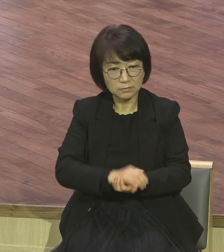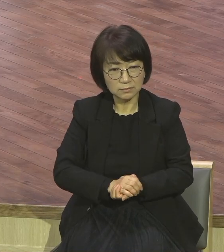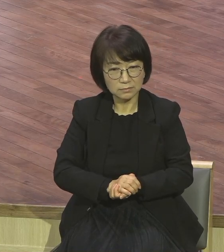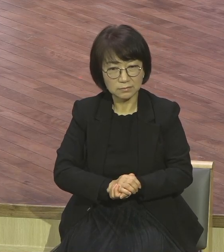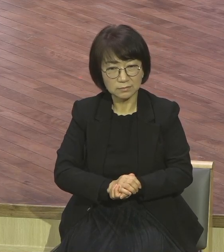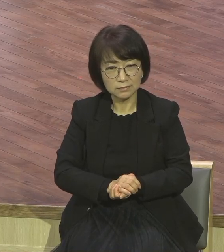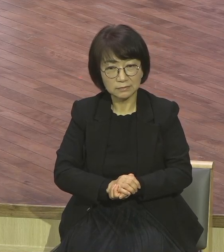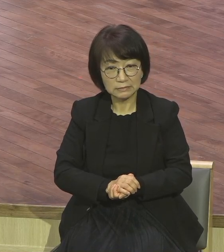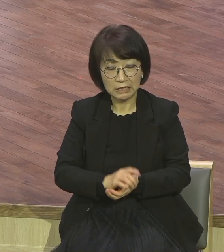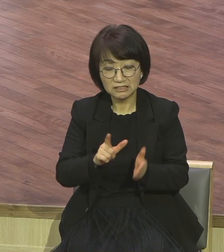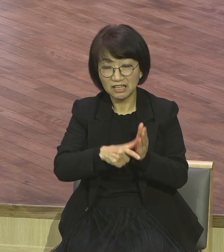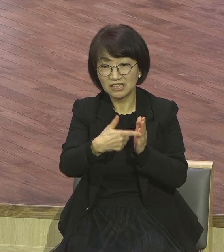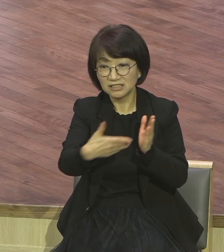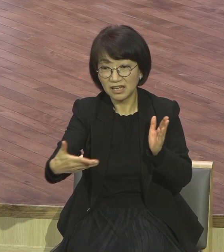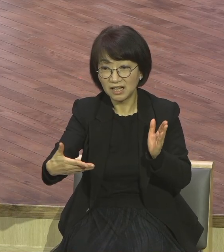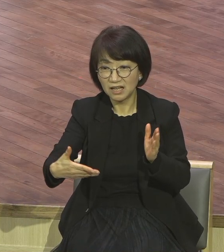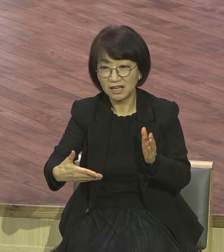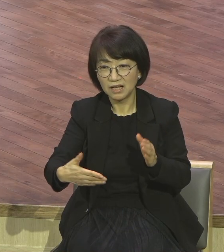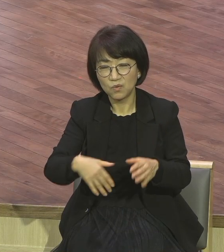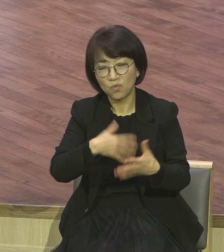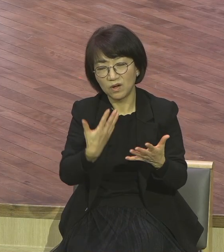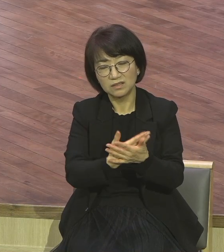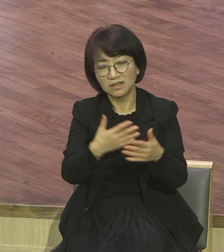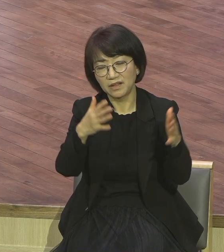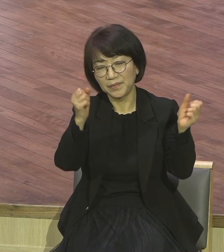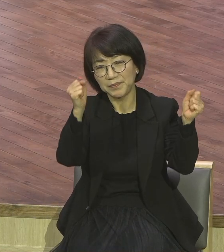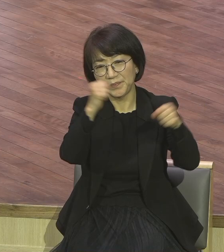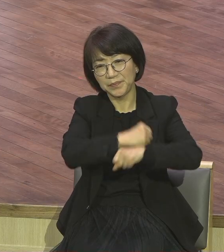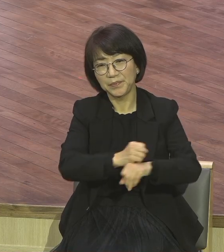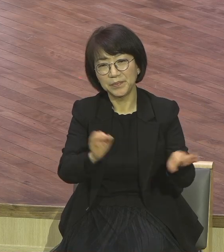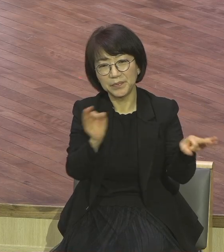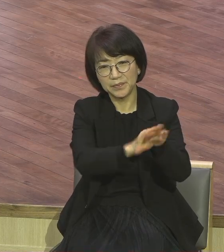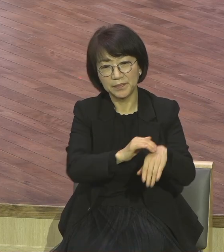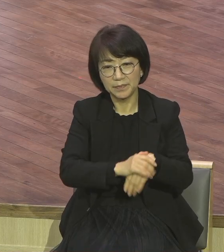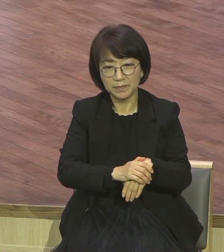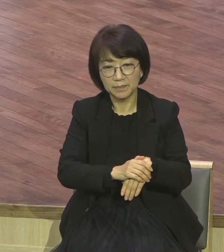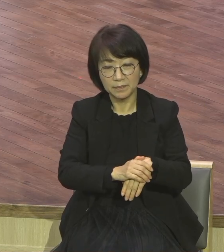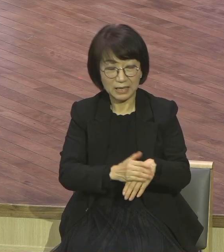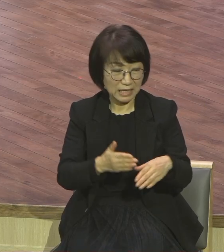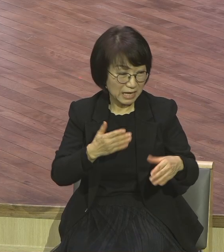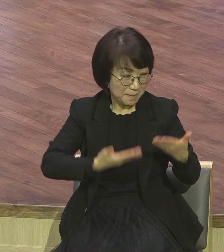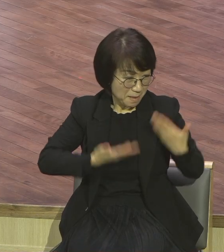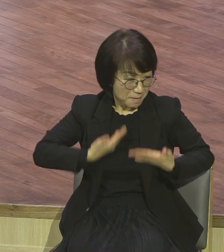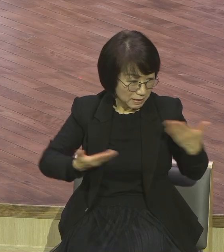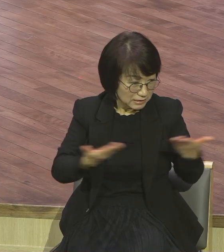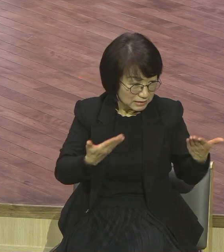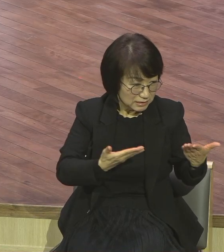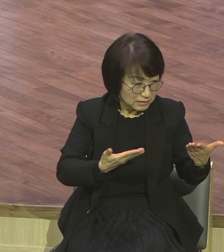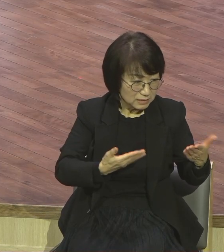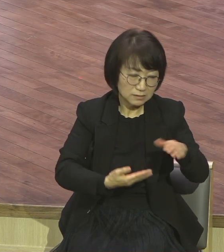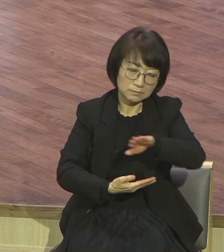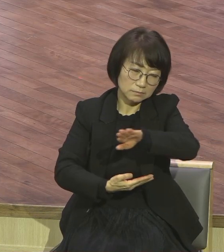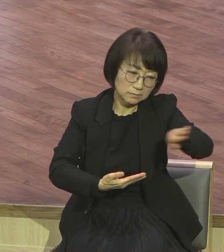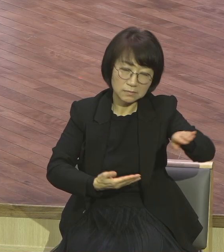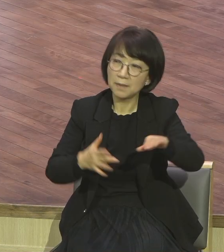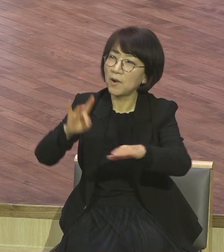날 다 자빠집니다 다 무너집니다 내가 먼저 은혜를 받아야 주의 주인은 힘으로 주의를 하지 아멘